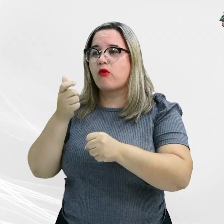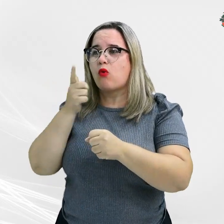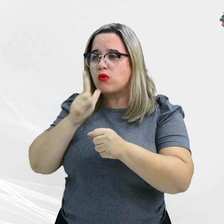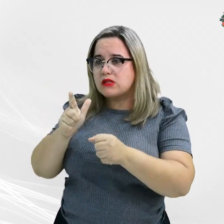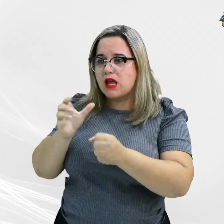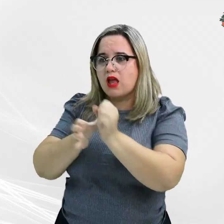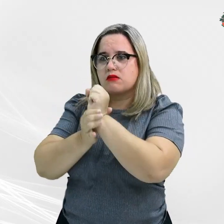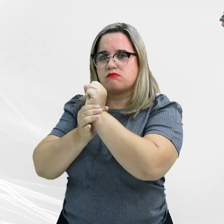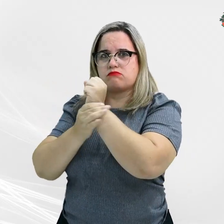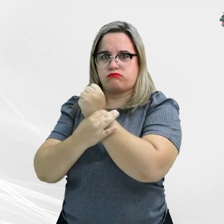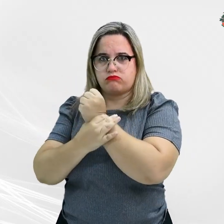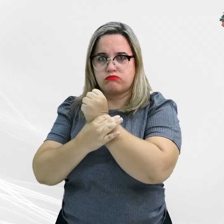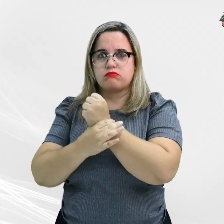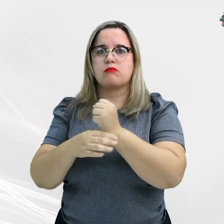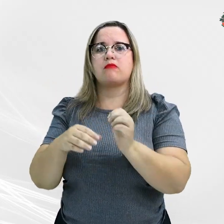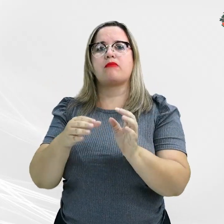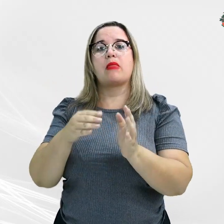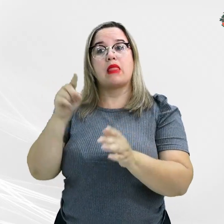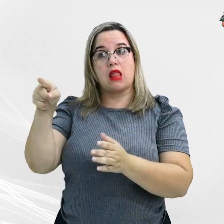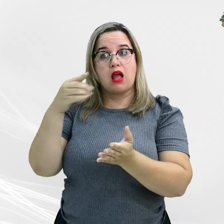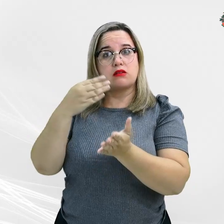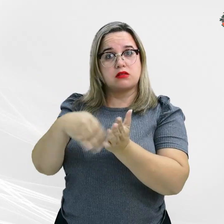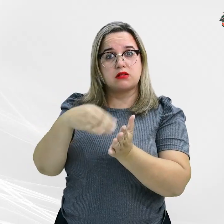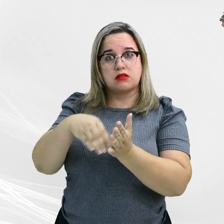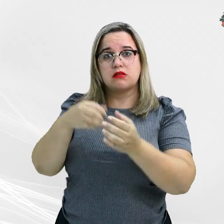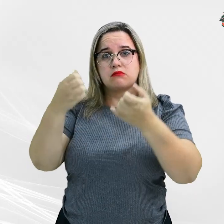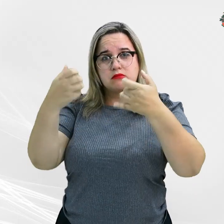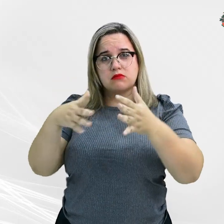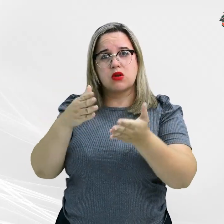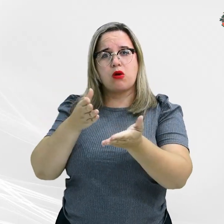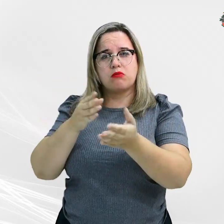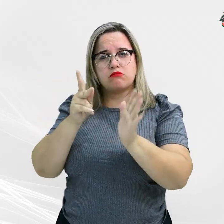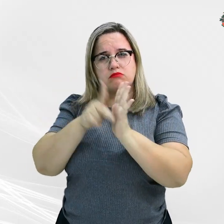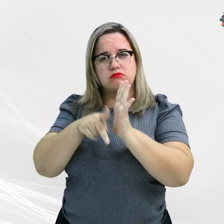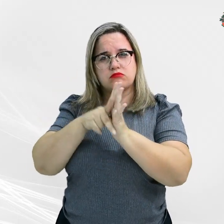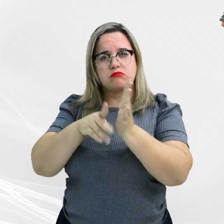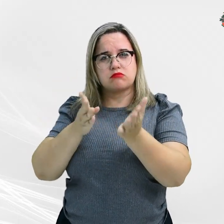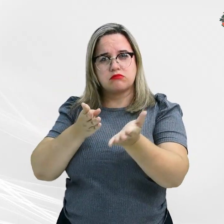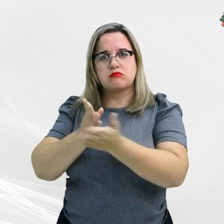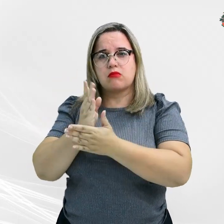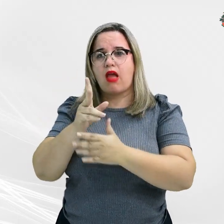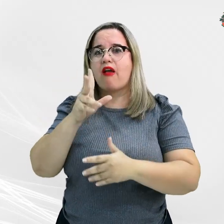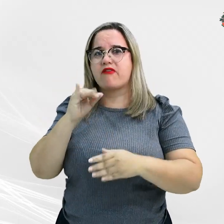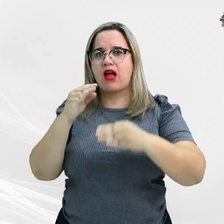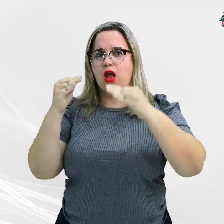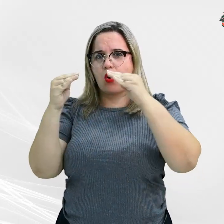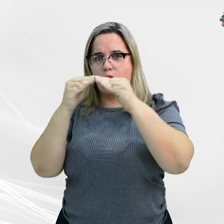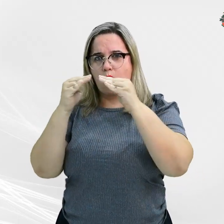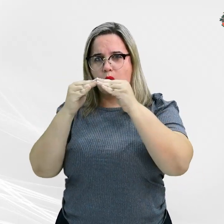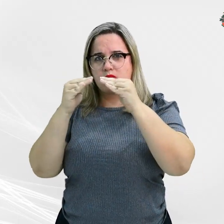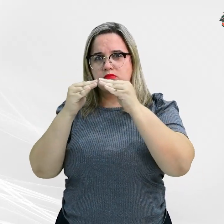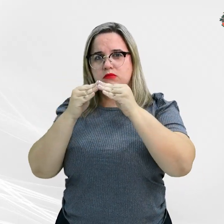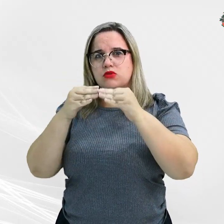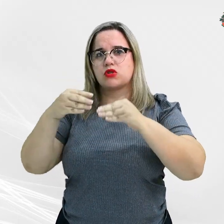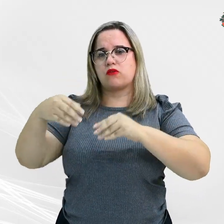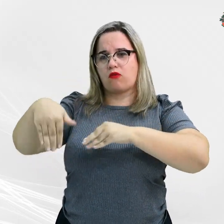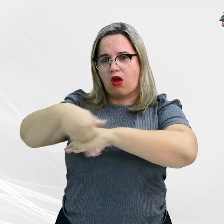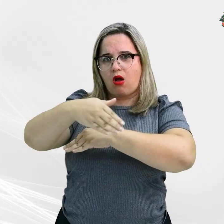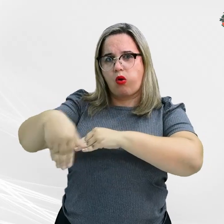A Secretaria relatou que o projeto aprovado em 2014 era compatível com a situação física da rodovia, mas que foram realizadas